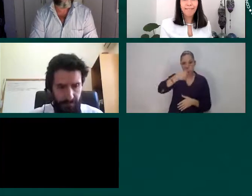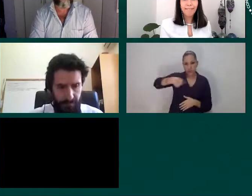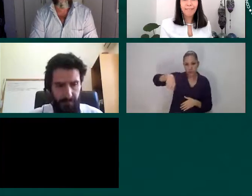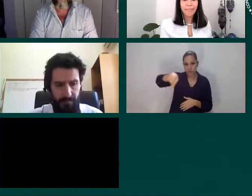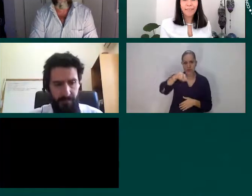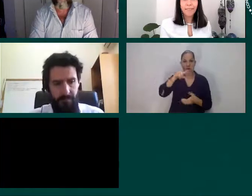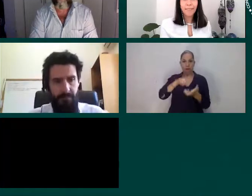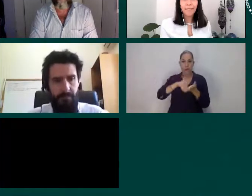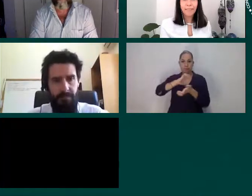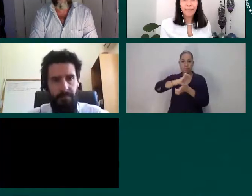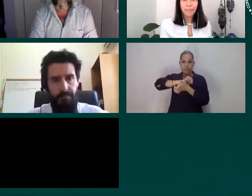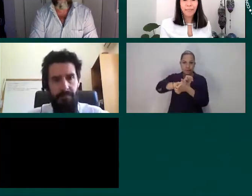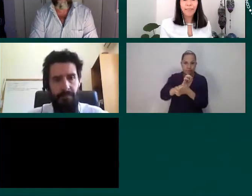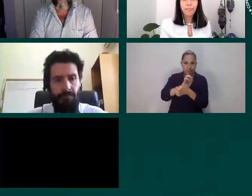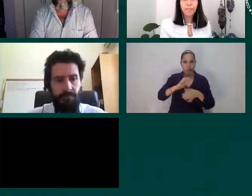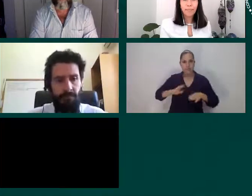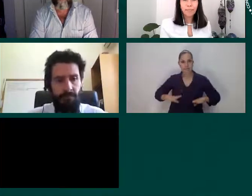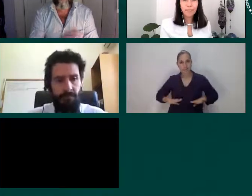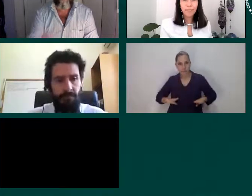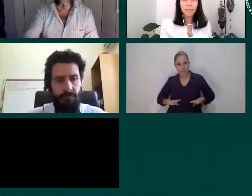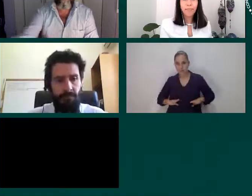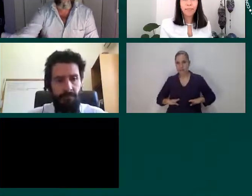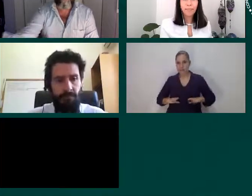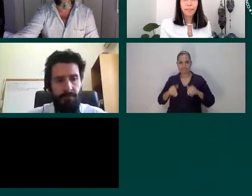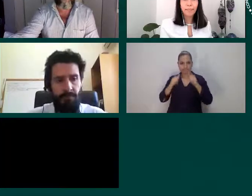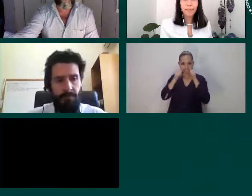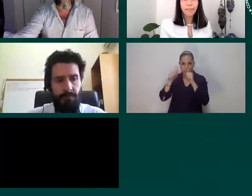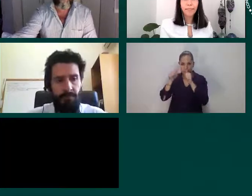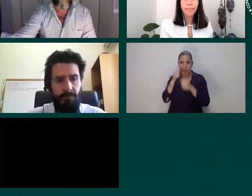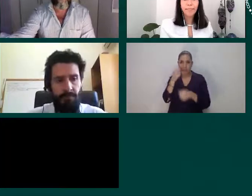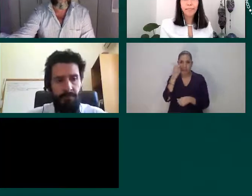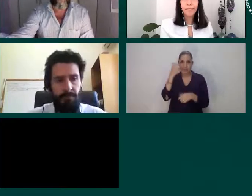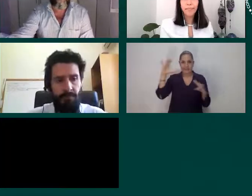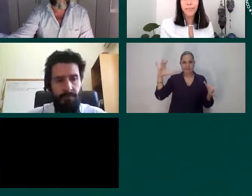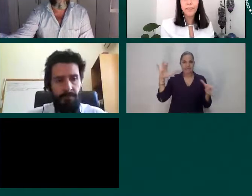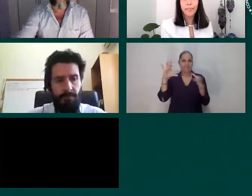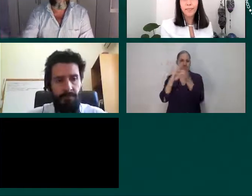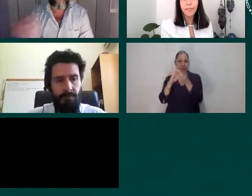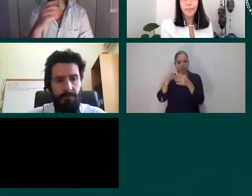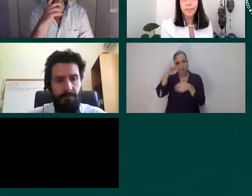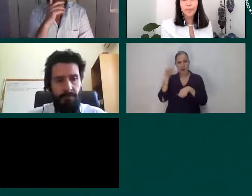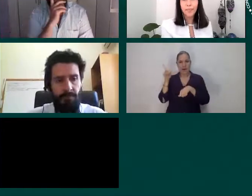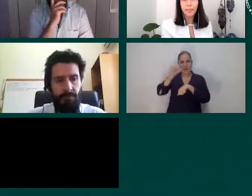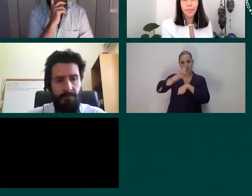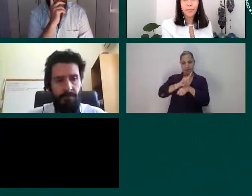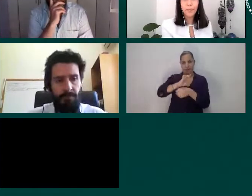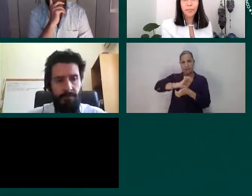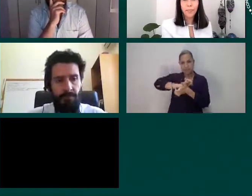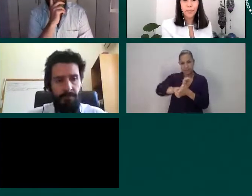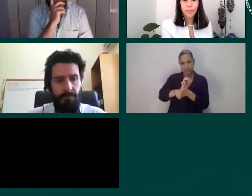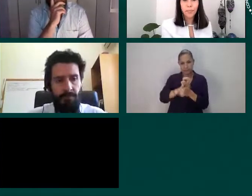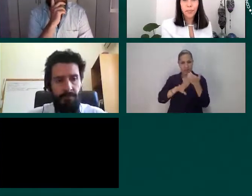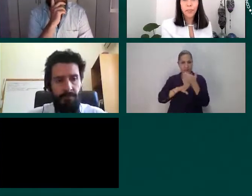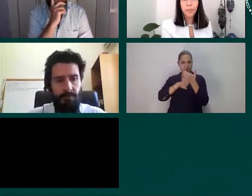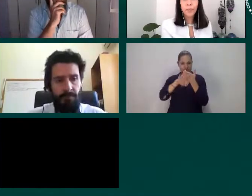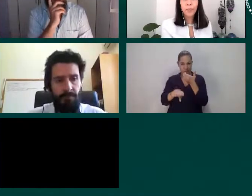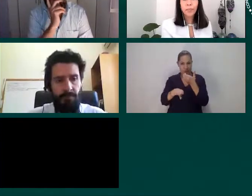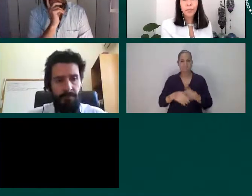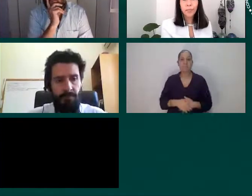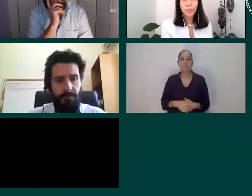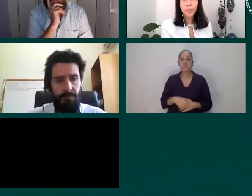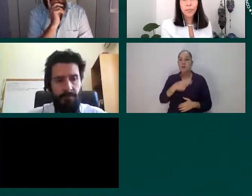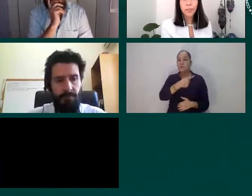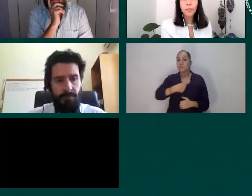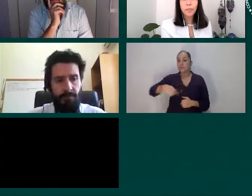el Día contra la Discriminación. Además, este diálogo virtual se enmarca en los ejes temáticos, acogiendo las